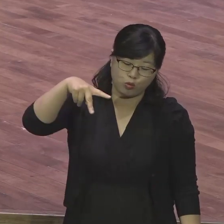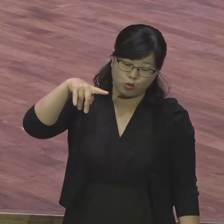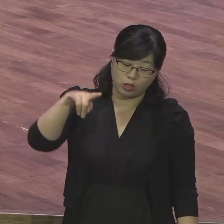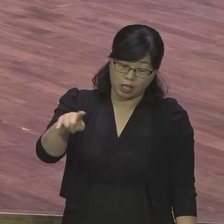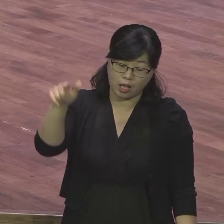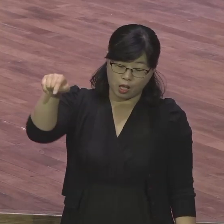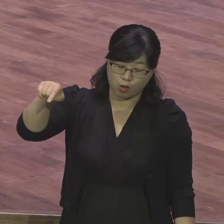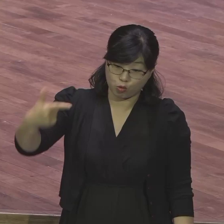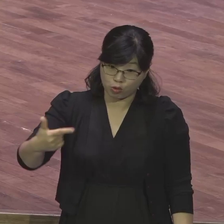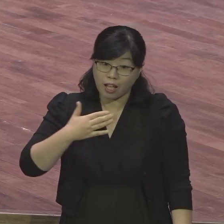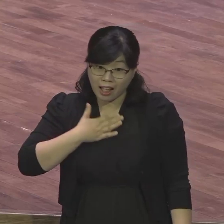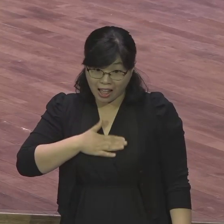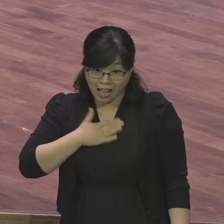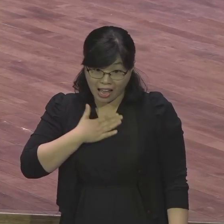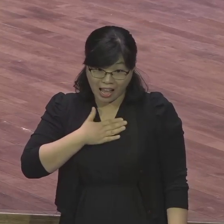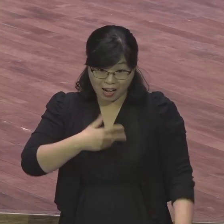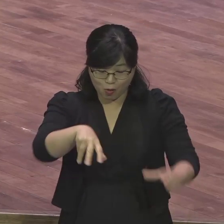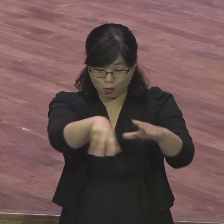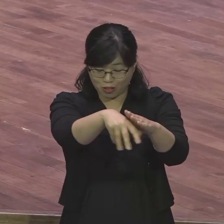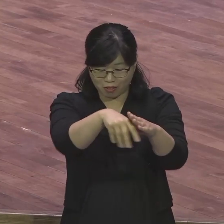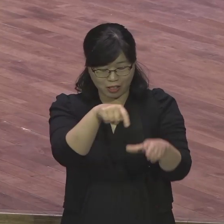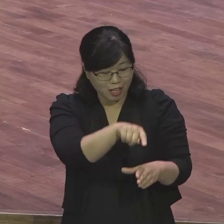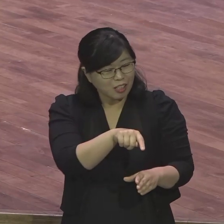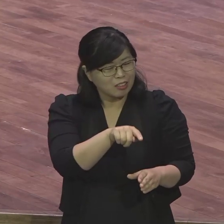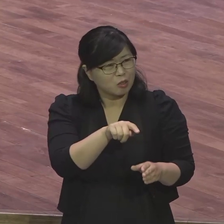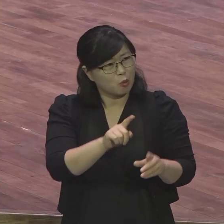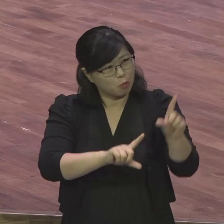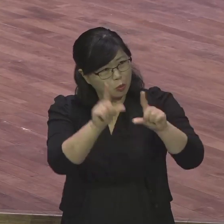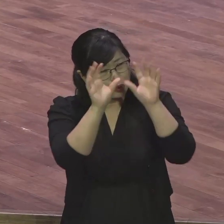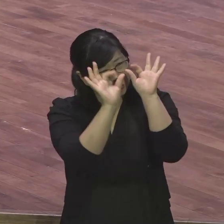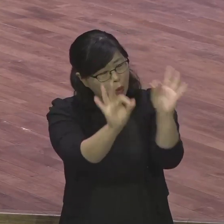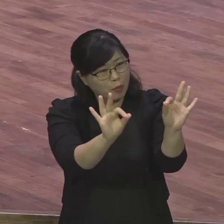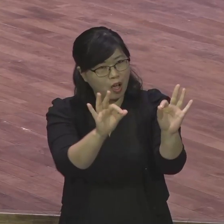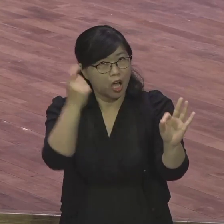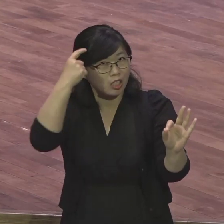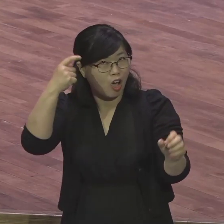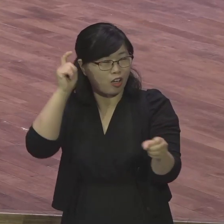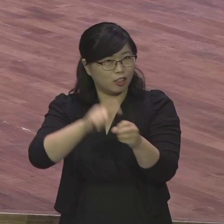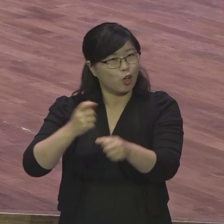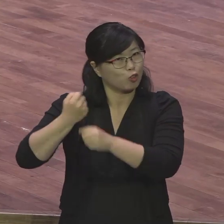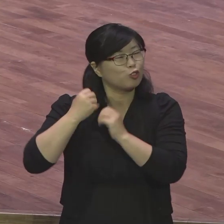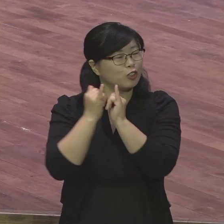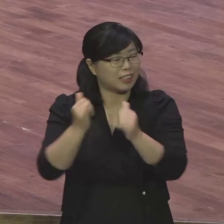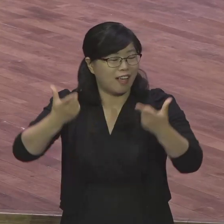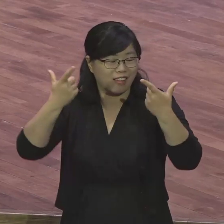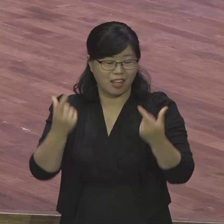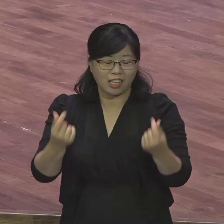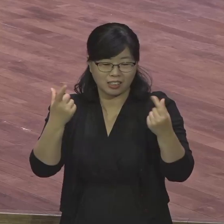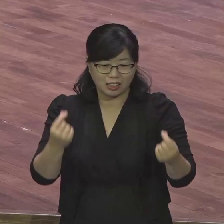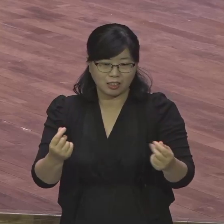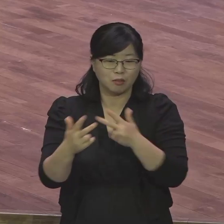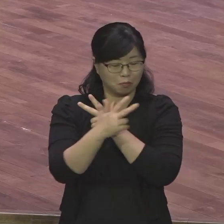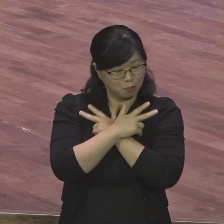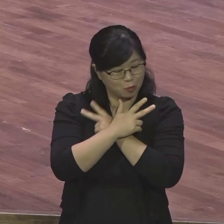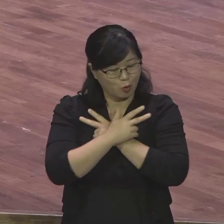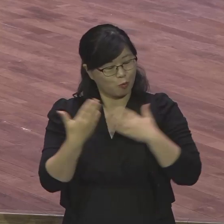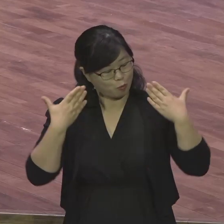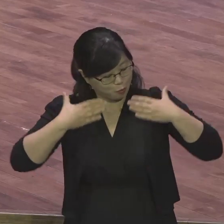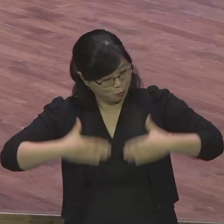그리스도의 군사이기 때문에 구세군이라 그렇게 군사같이 그렇게 제도를 가지고 복음 전하는데